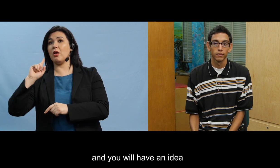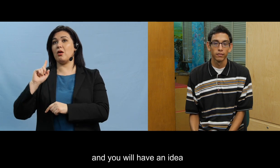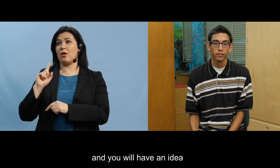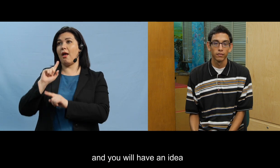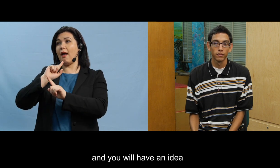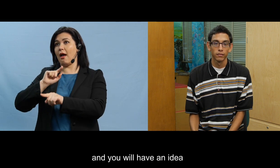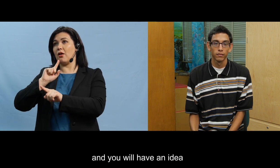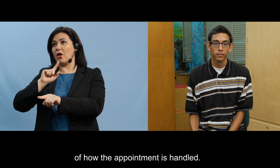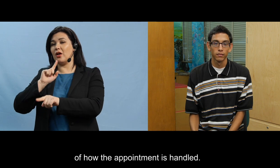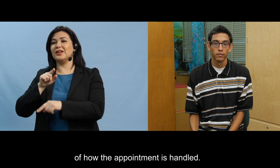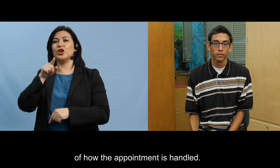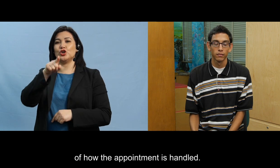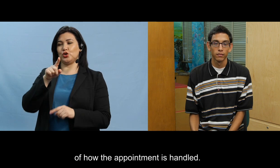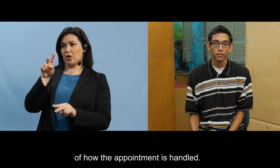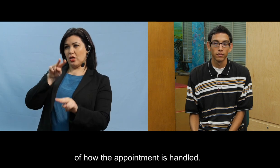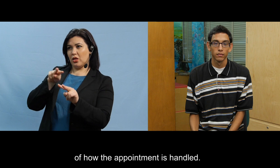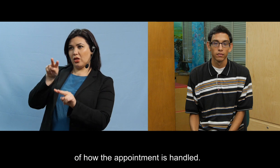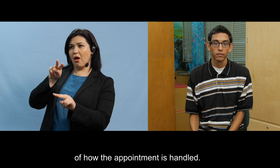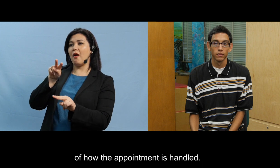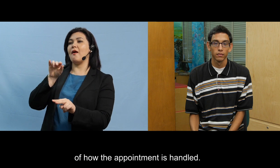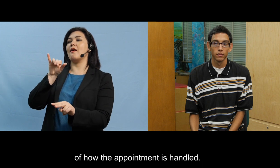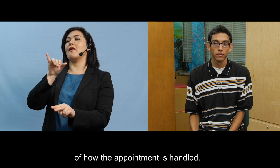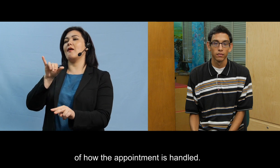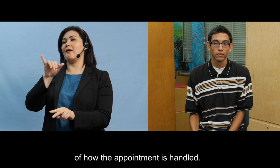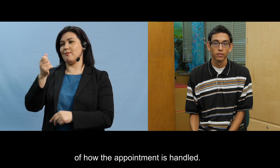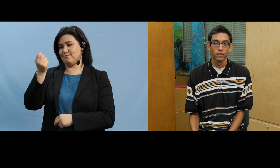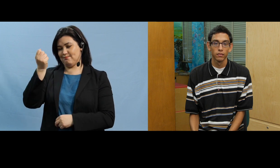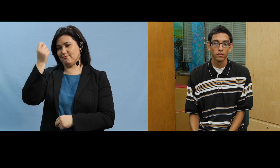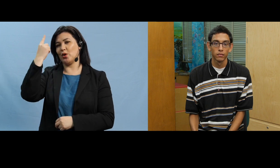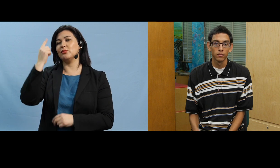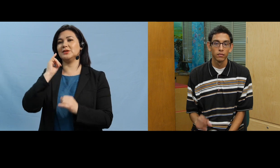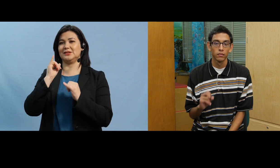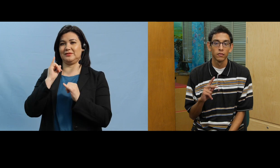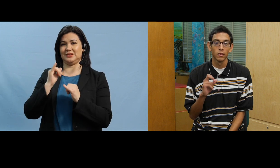y te vas a dar una idea de cómo se maneja esa esa cita